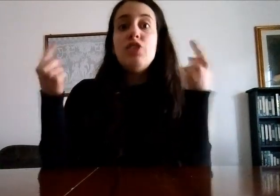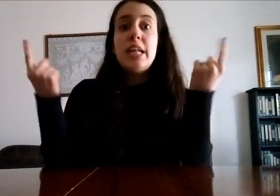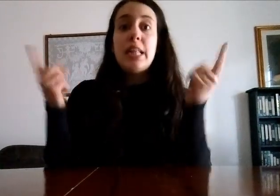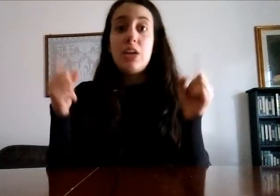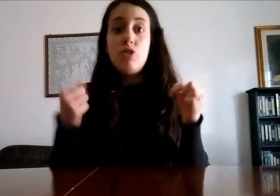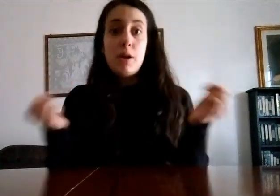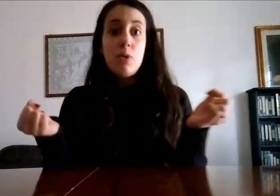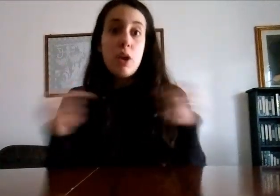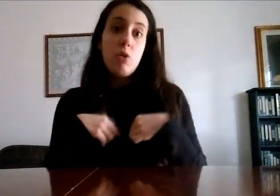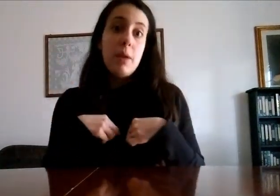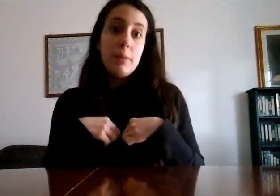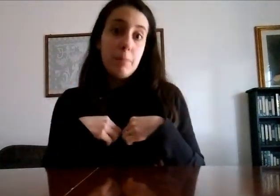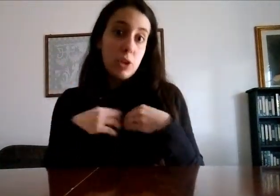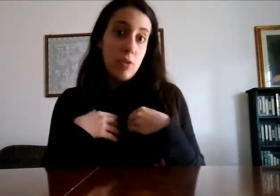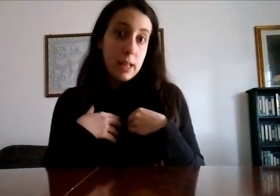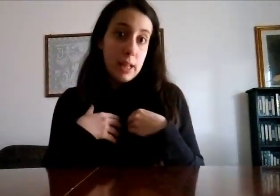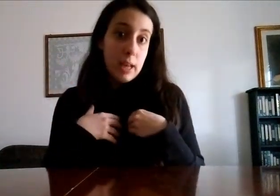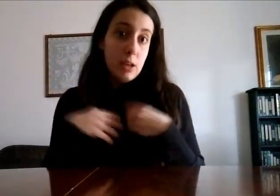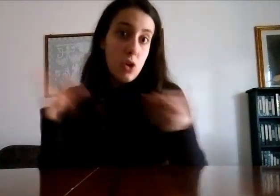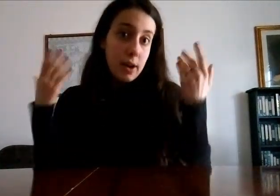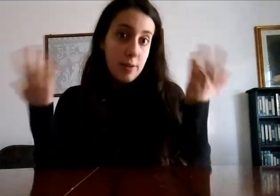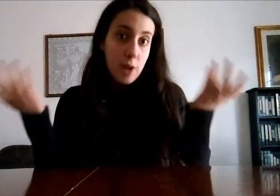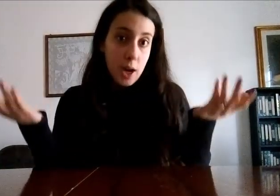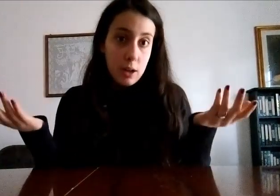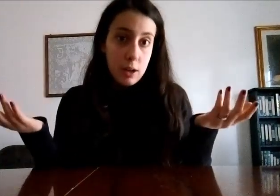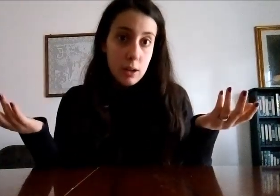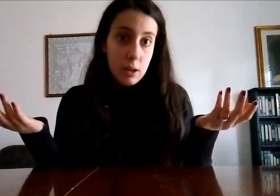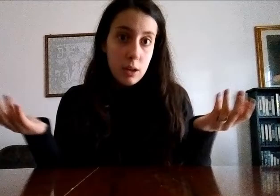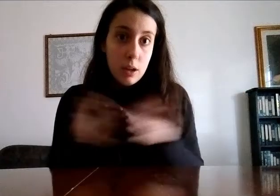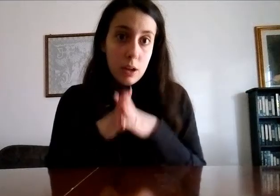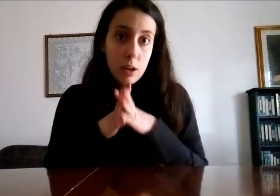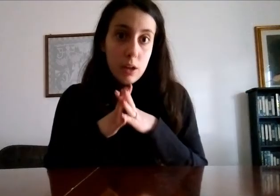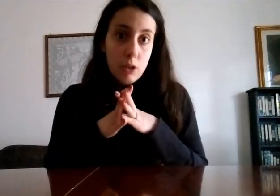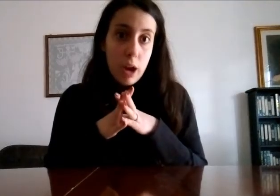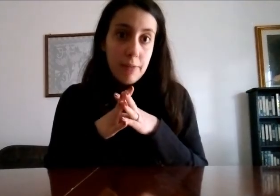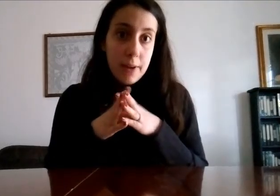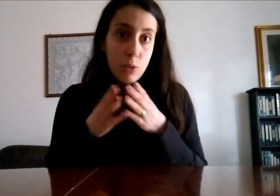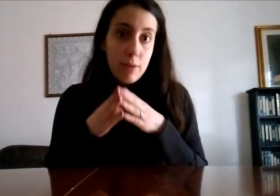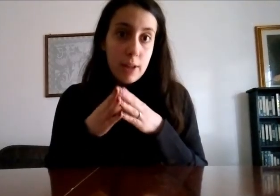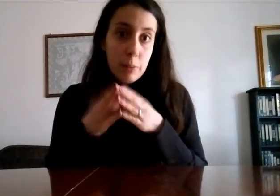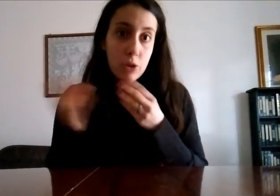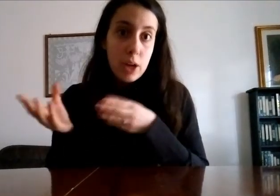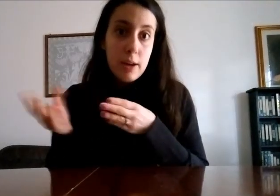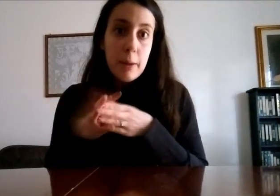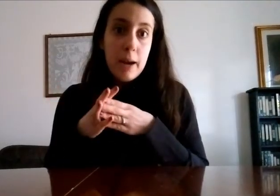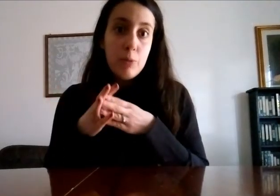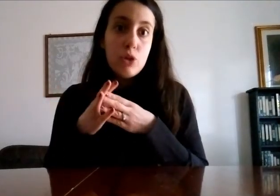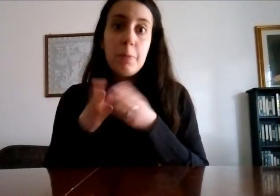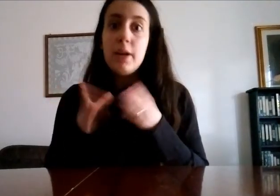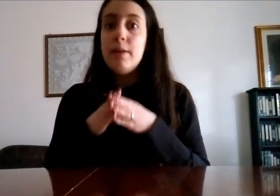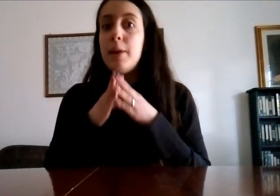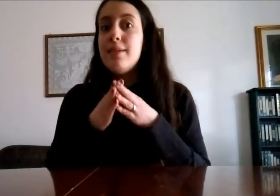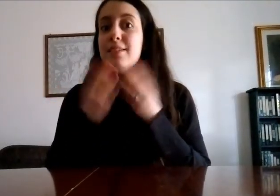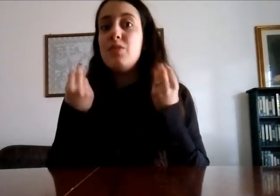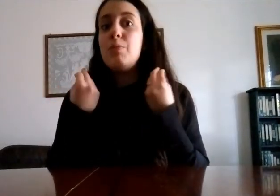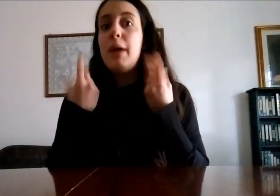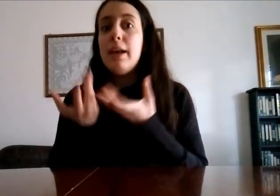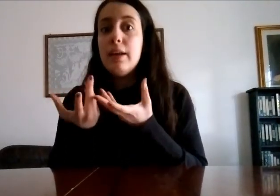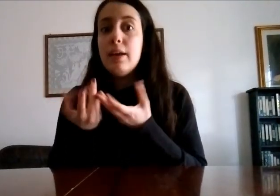ginnaste che ha paura come potevo essere io anni fa cioè alla fine tu che fai ti porti un animale purtroppo gli animali si sono belli